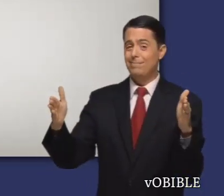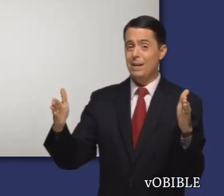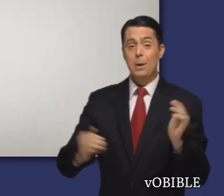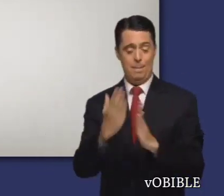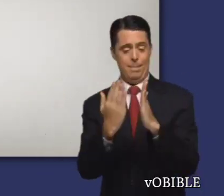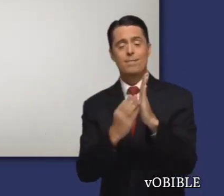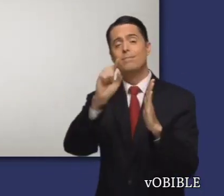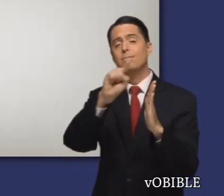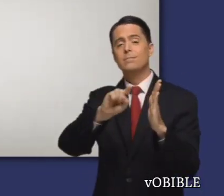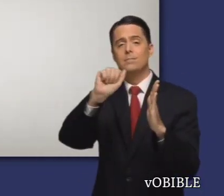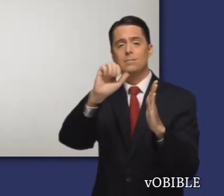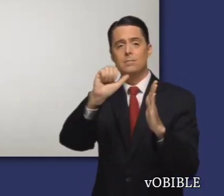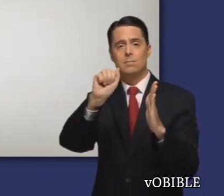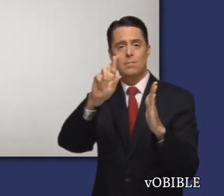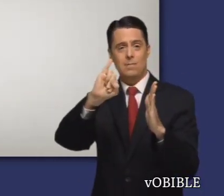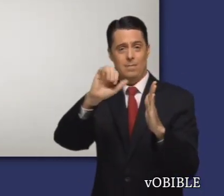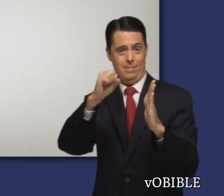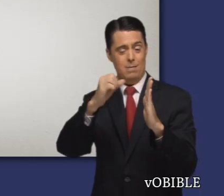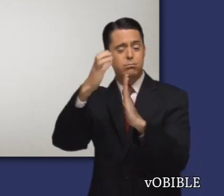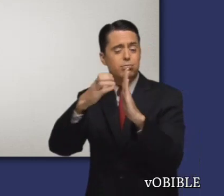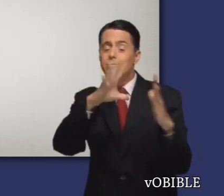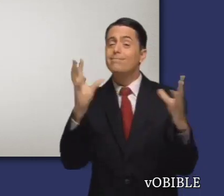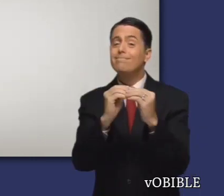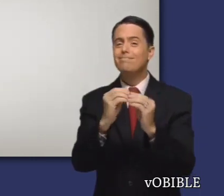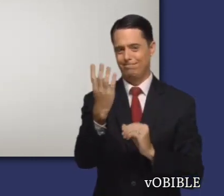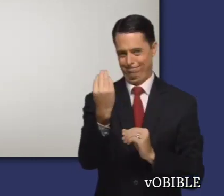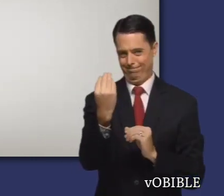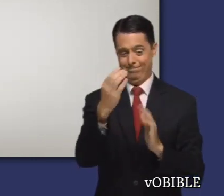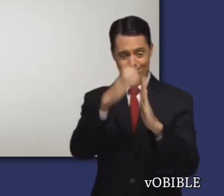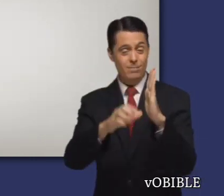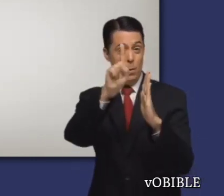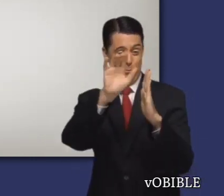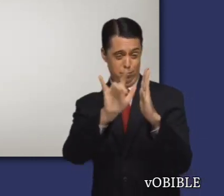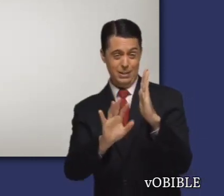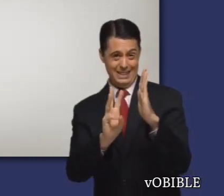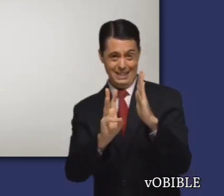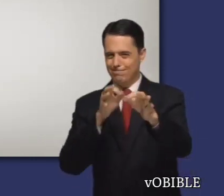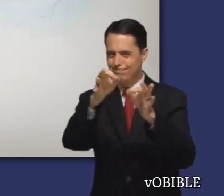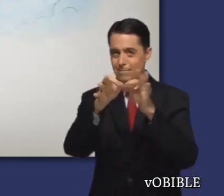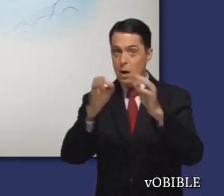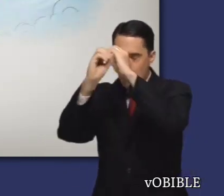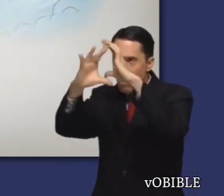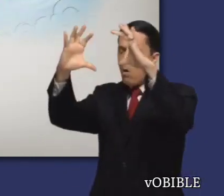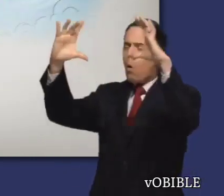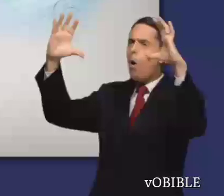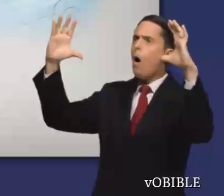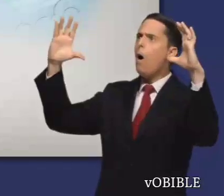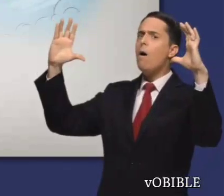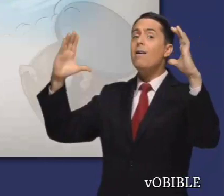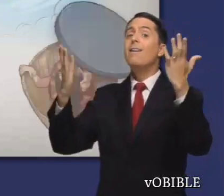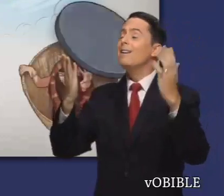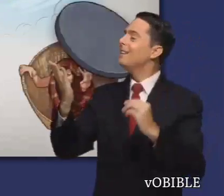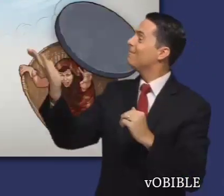El libro de Zacarías tiene 14 capítulos. En los capítulos 1 a 6 hallamos